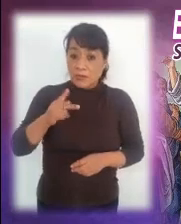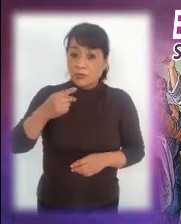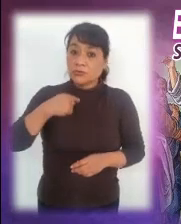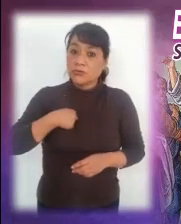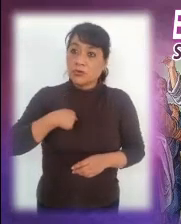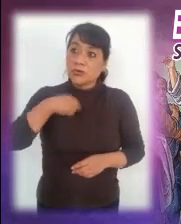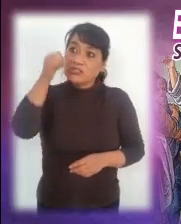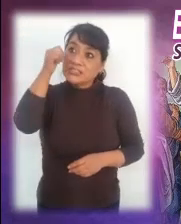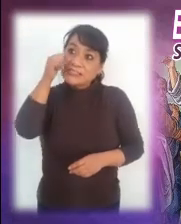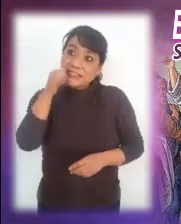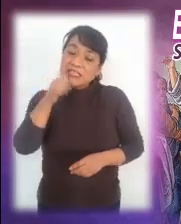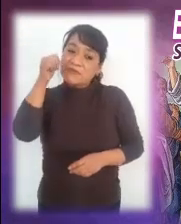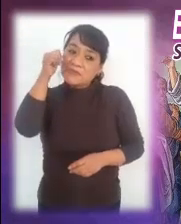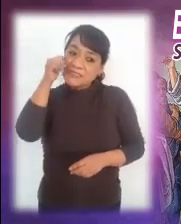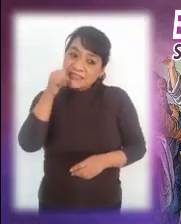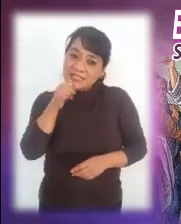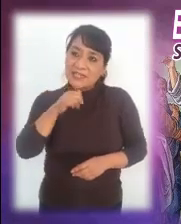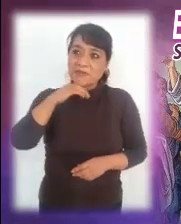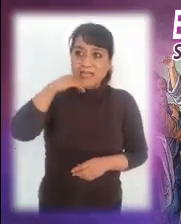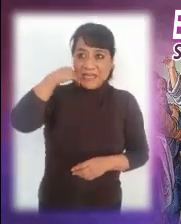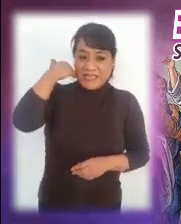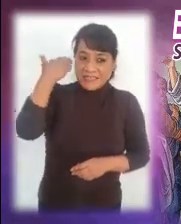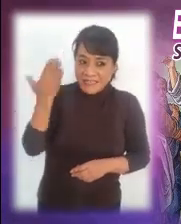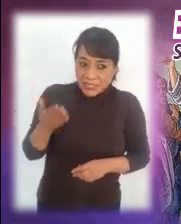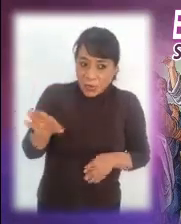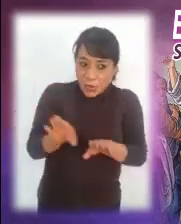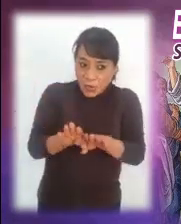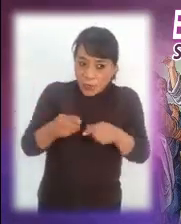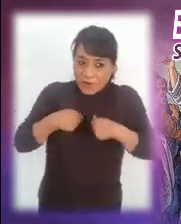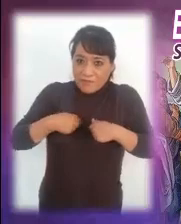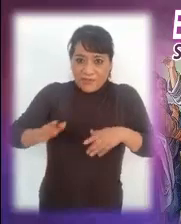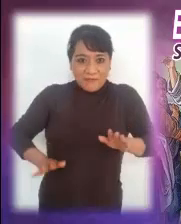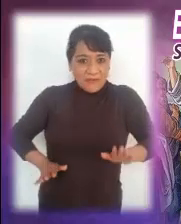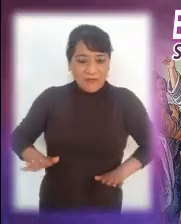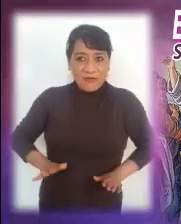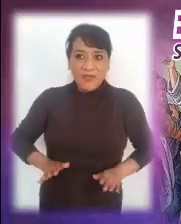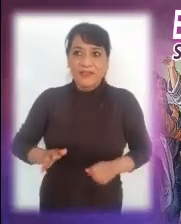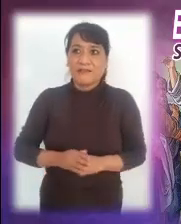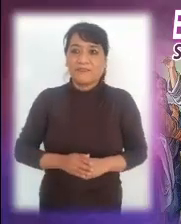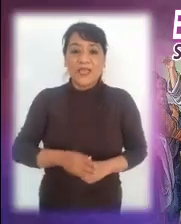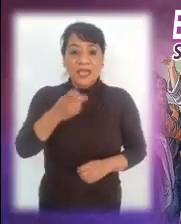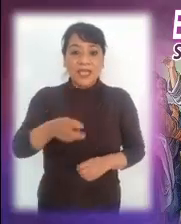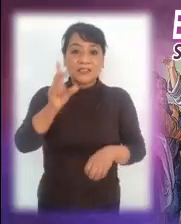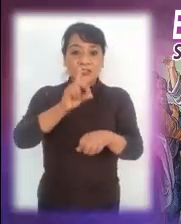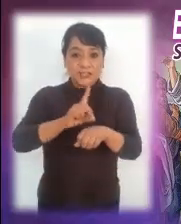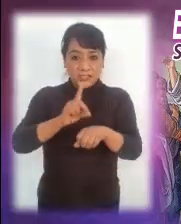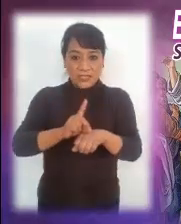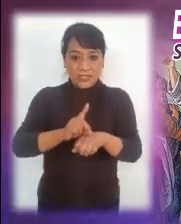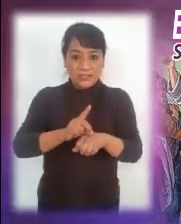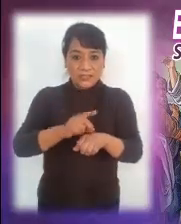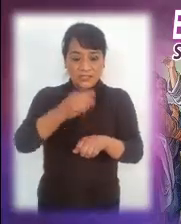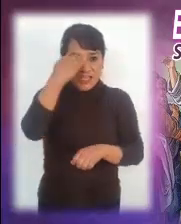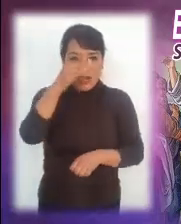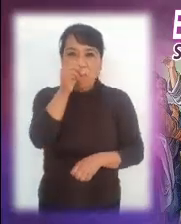ponemos nuestra propia impronta y lo hacemos a nuestra manera. En estos días de cuaresma,